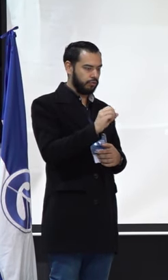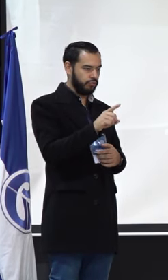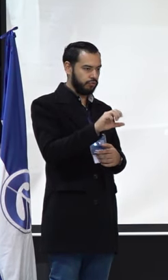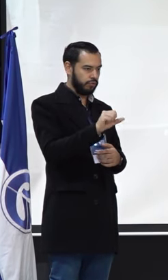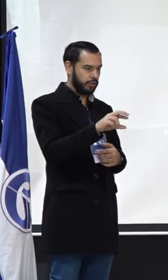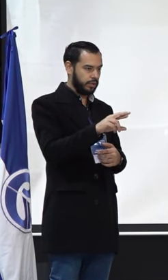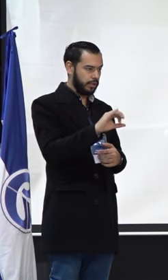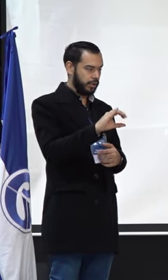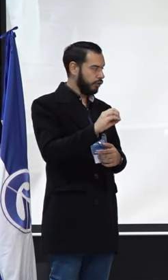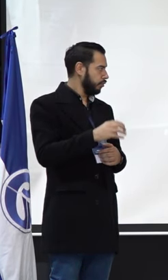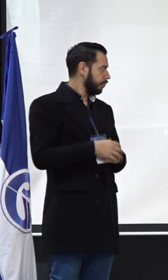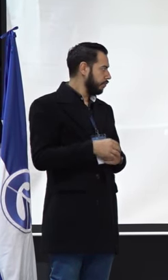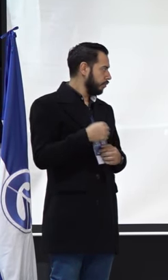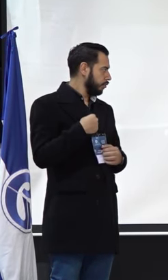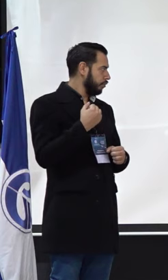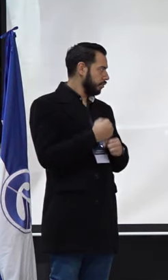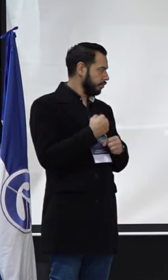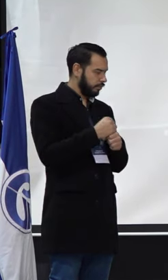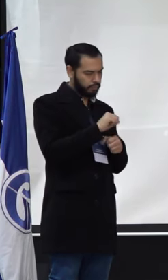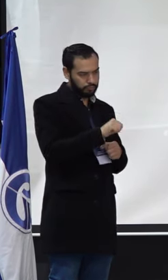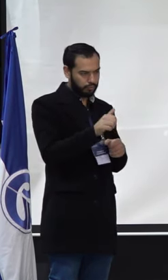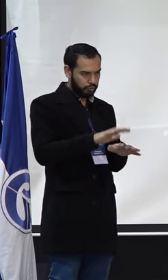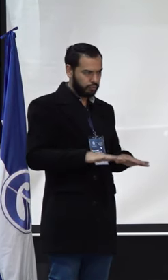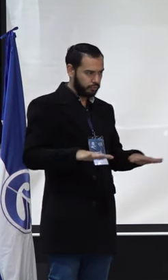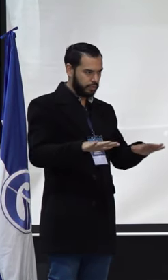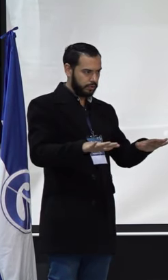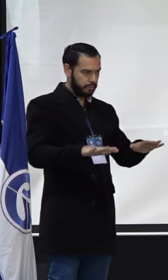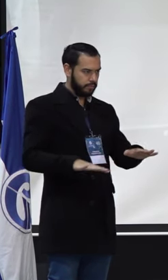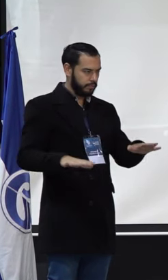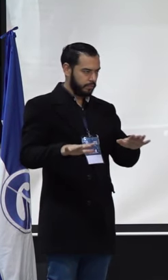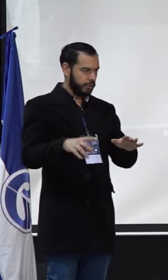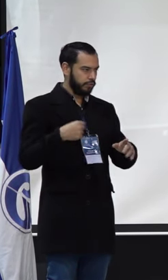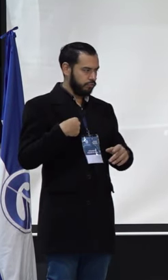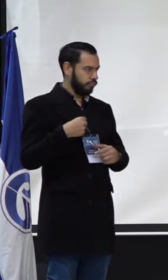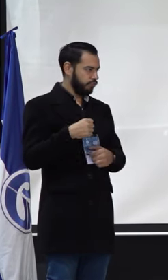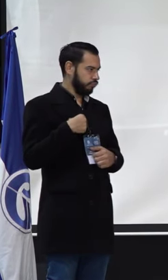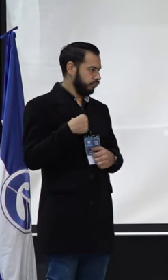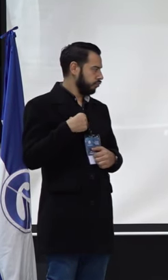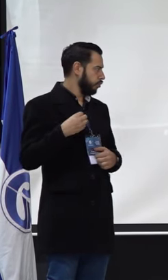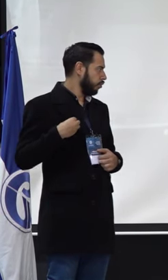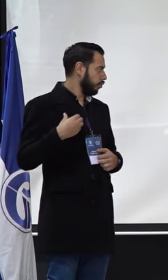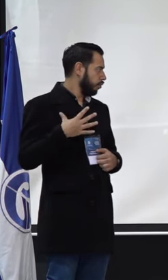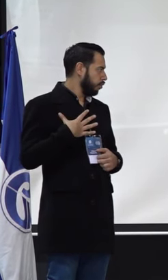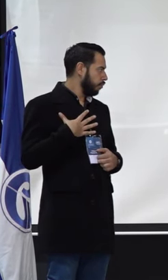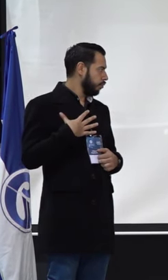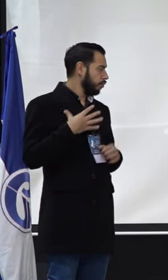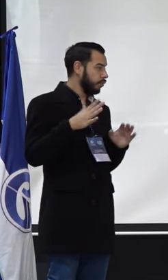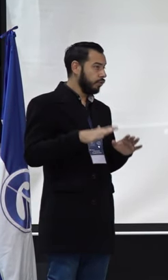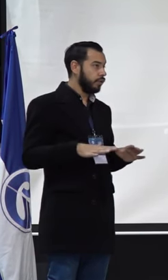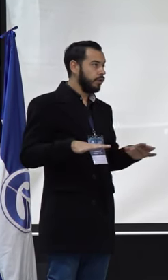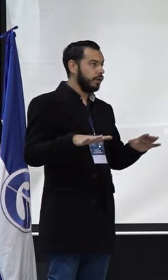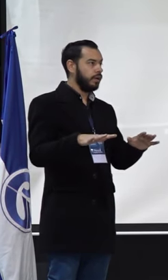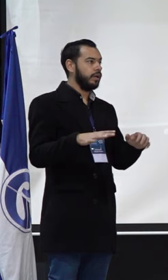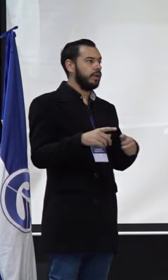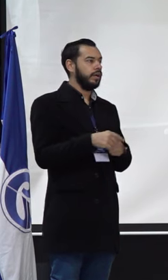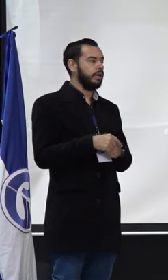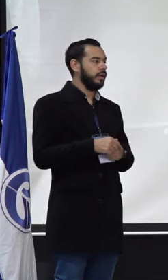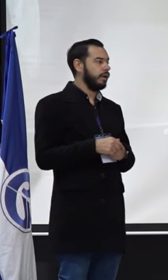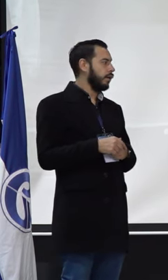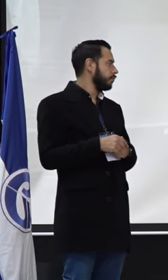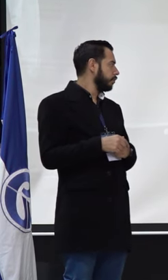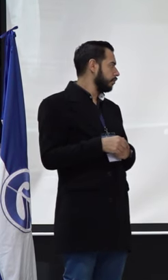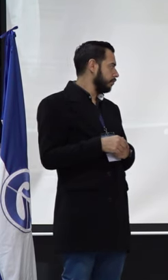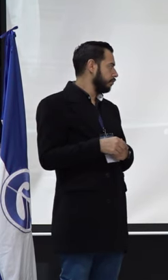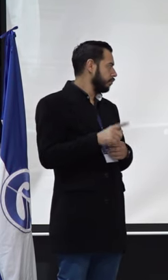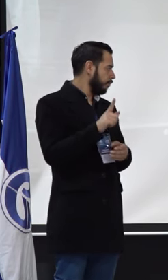Yo he trabajado en otros espacios, tuve la oportunidad de estar en la facultad ya